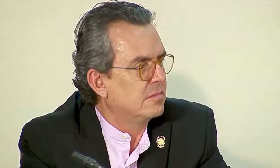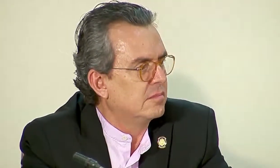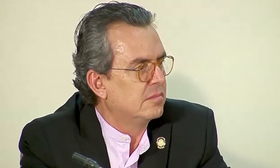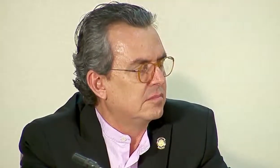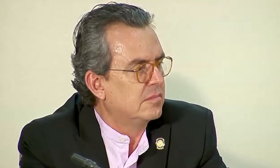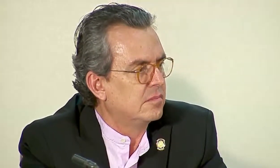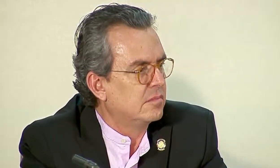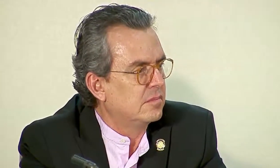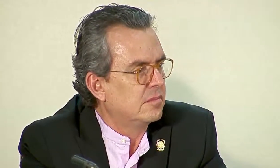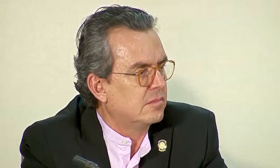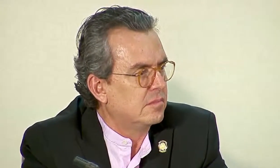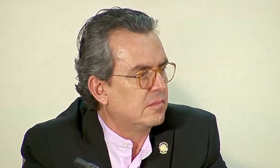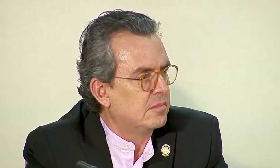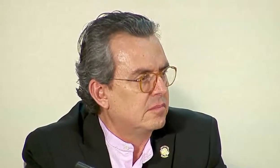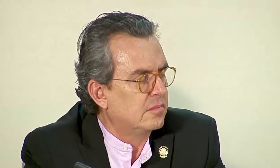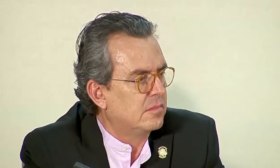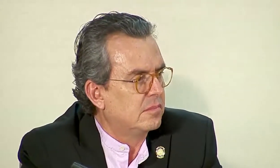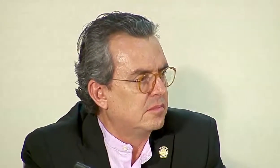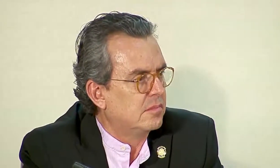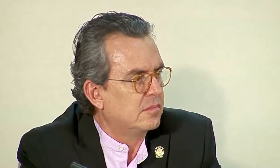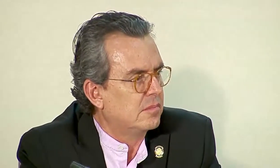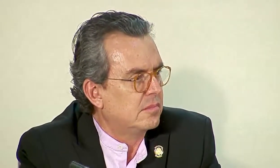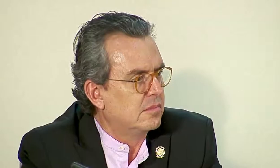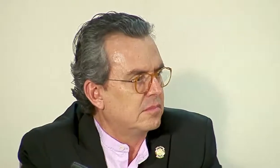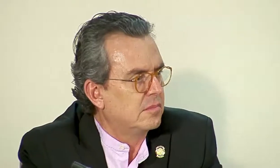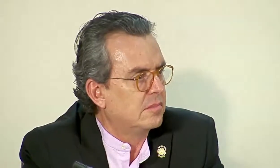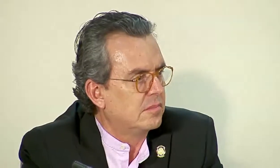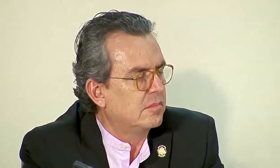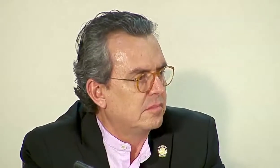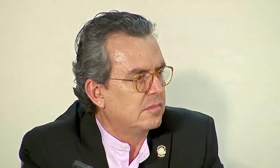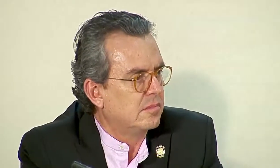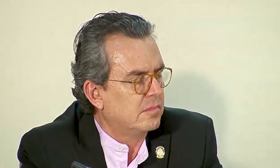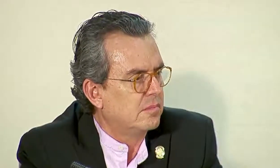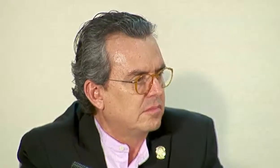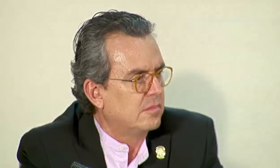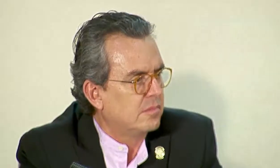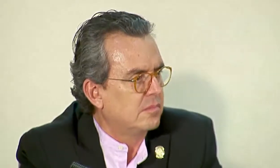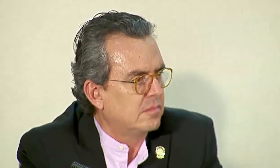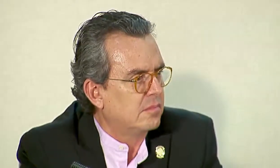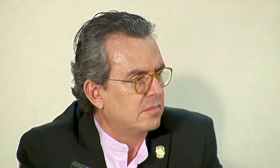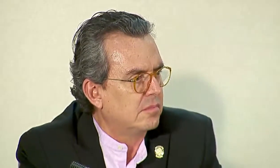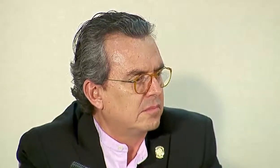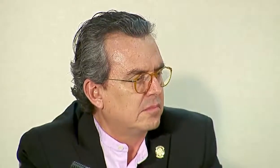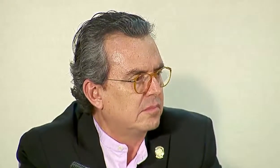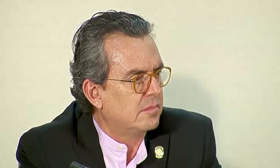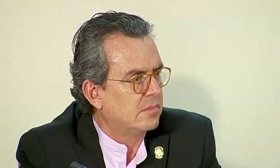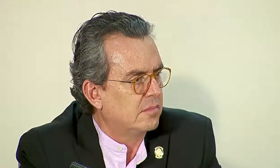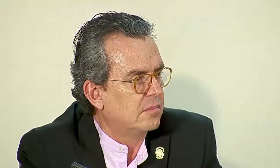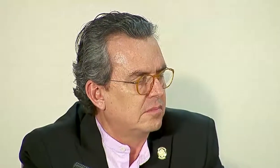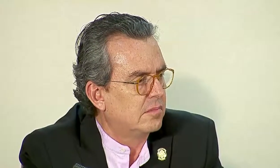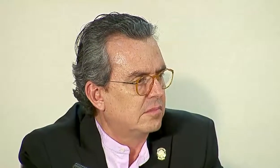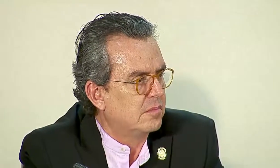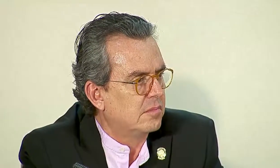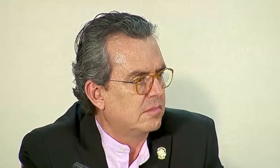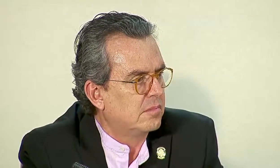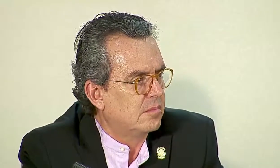Estaban contemplados los canales de riego para los cantones de La Bajura, Carrillo, Santa Cruz, Nicoya,